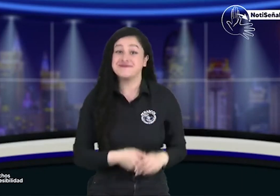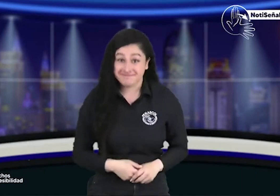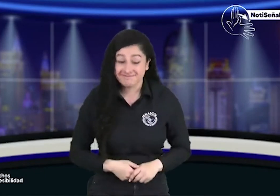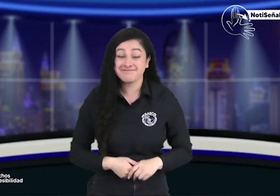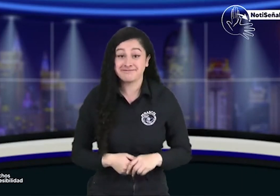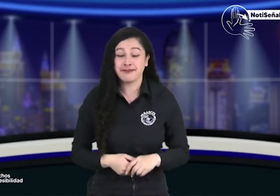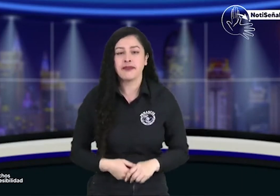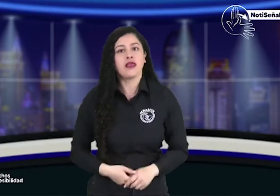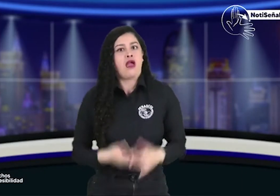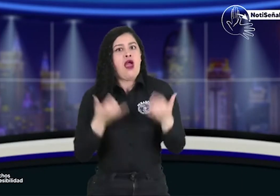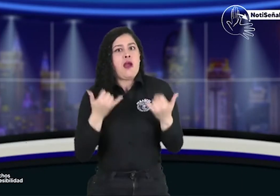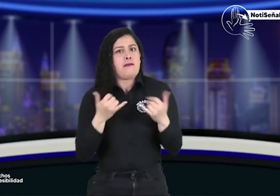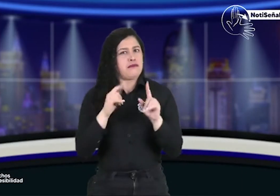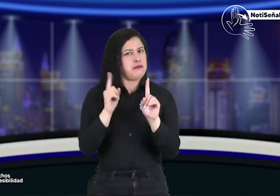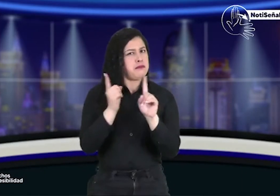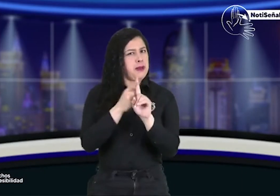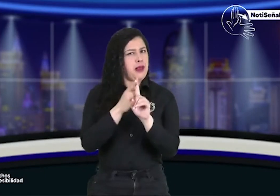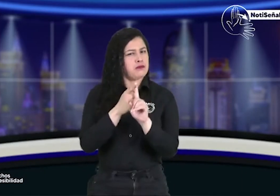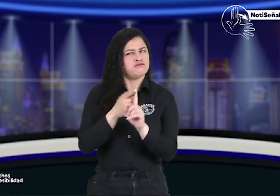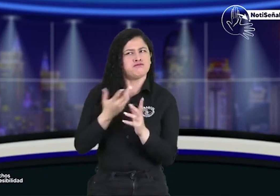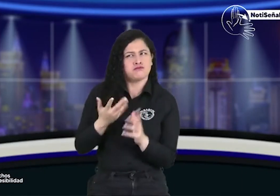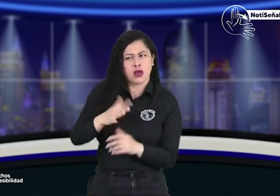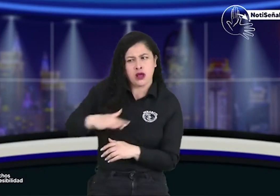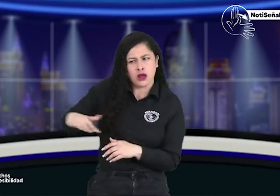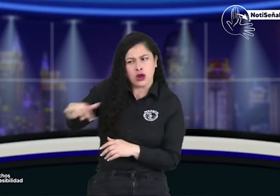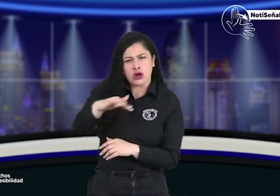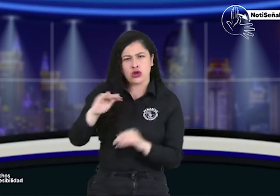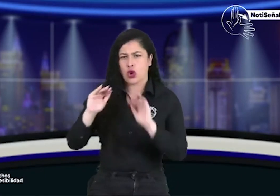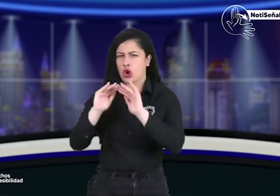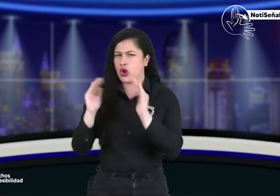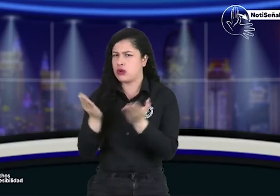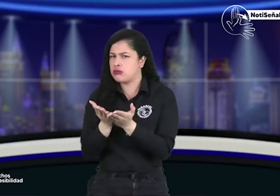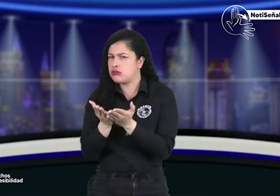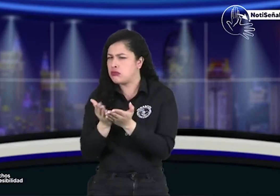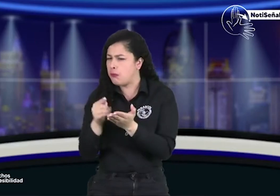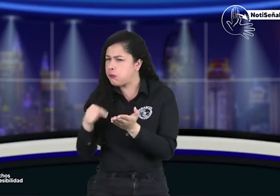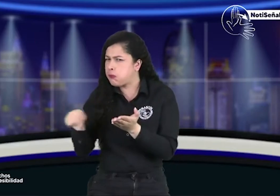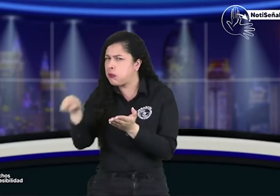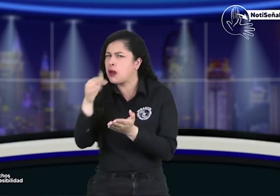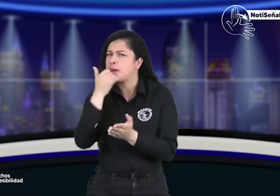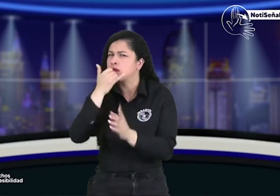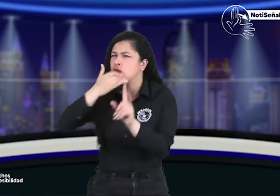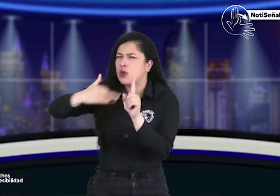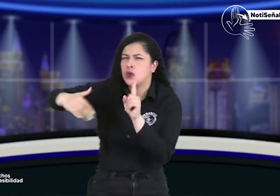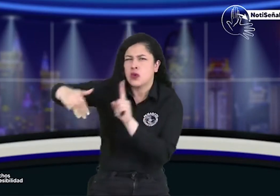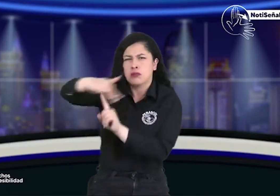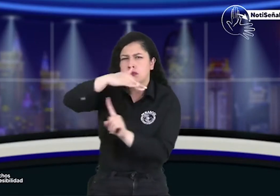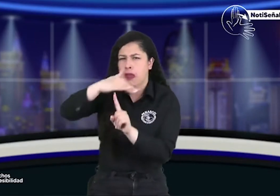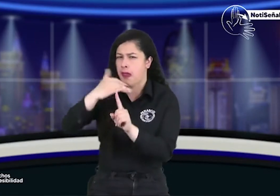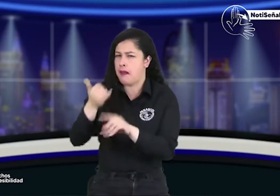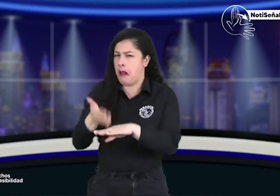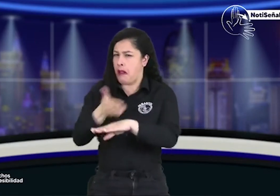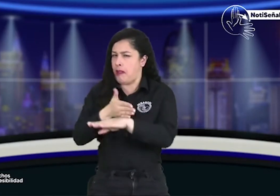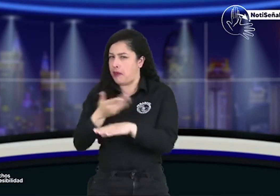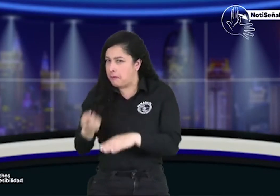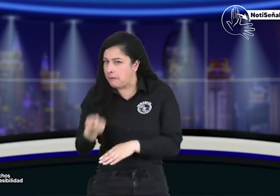NotiSignales vamos a empezar con el primer tema ¿qué pasa en estos colegios?